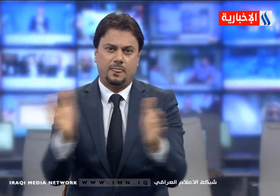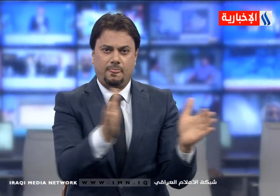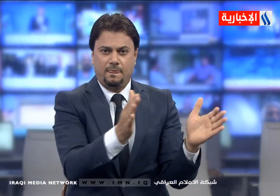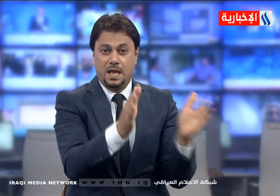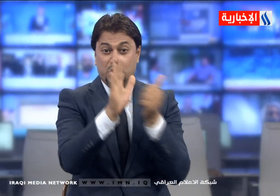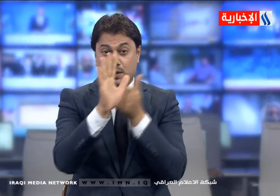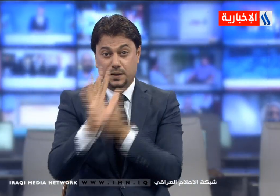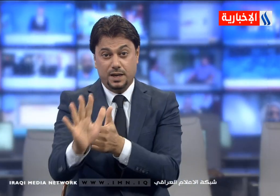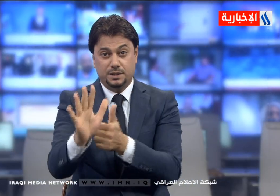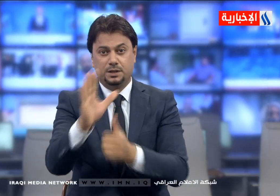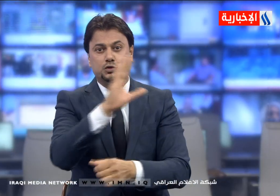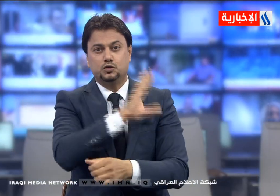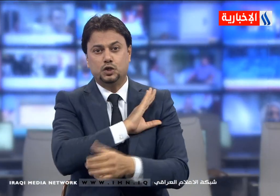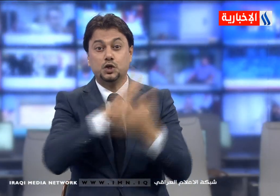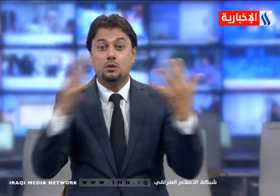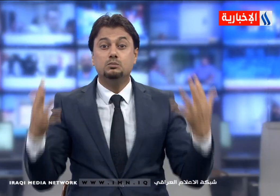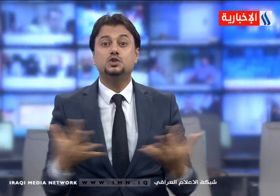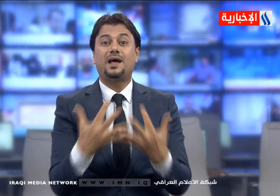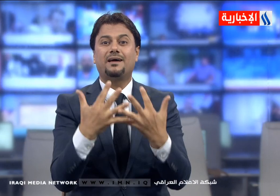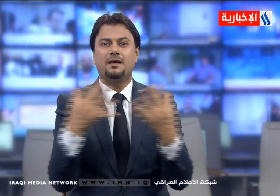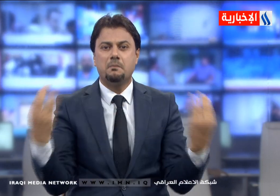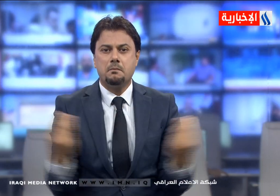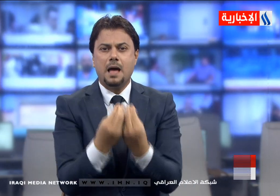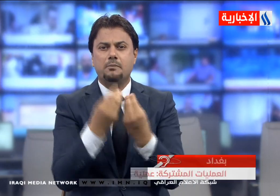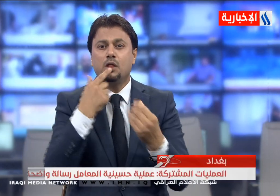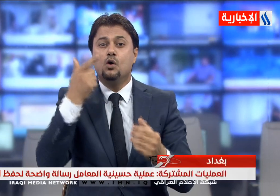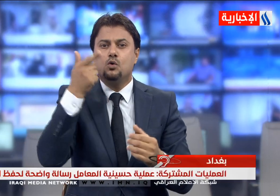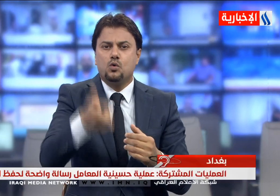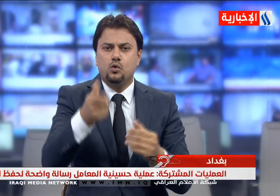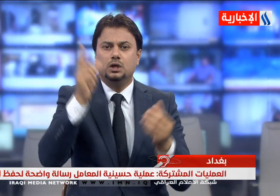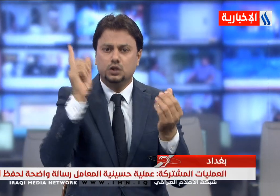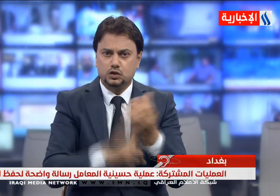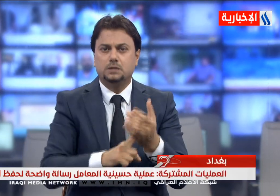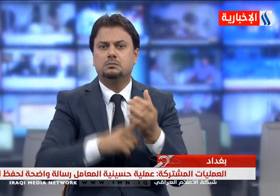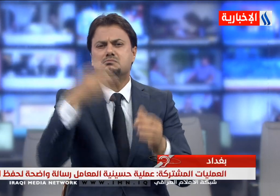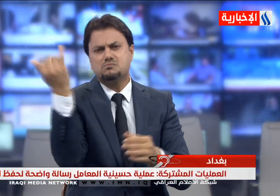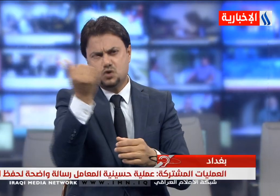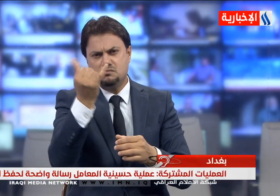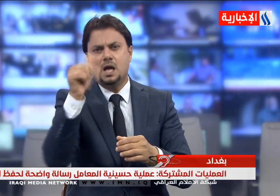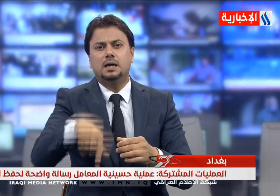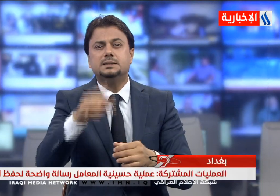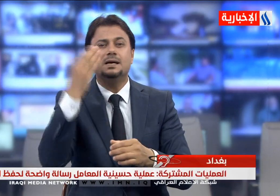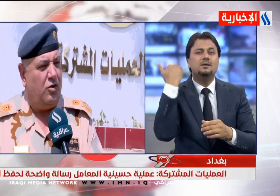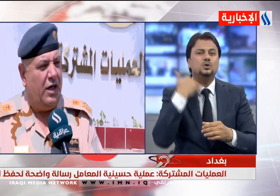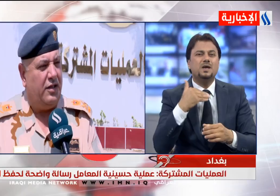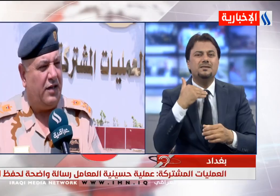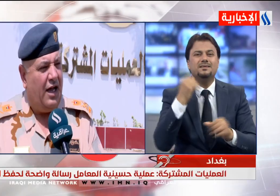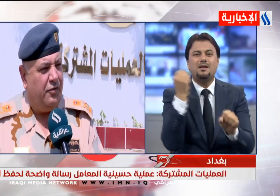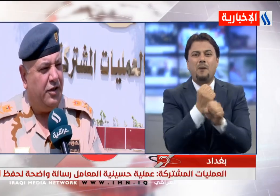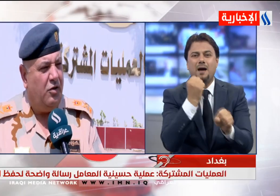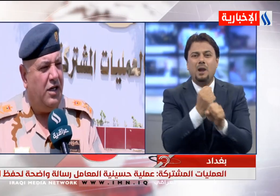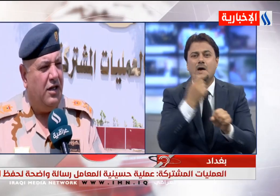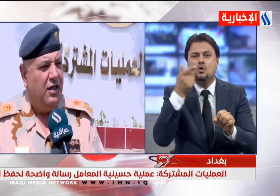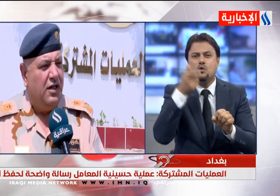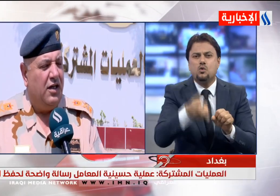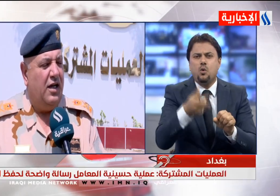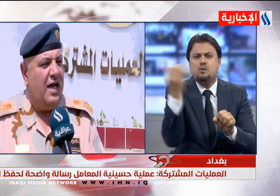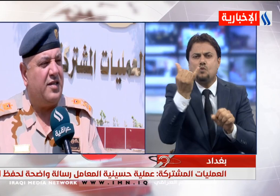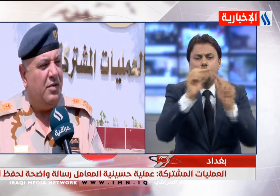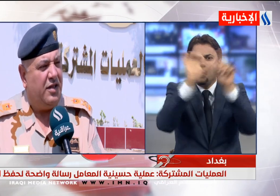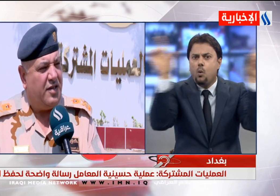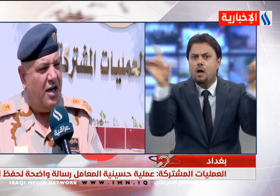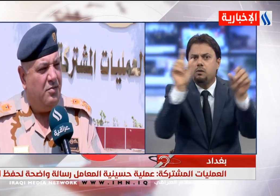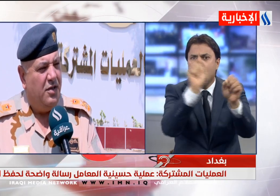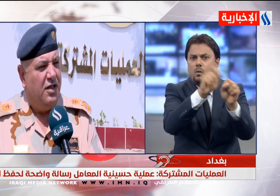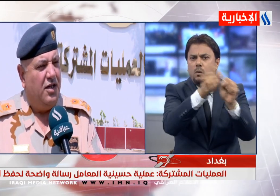قيادة العمليات المشتركة من جانبها أكدت أن العملية الأمنية في حسينية المعامل رسالة واضحة